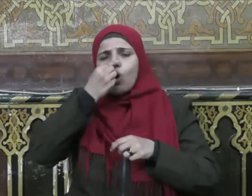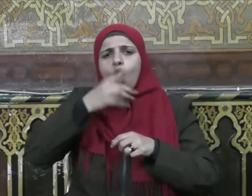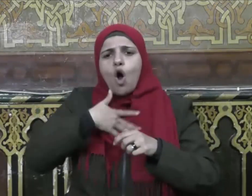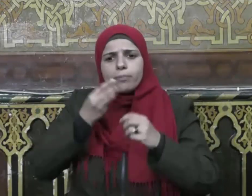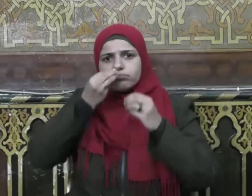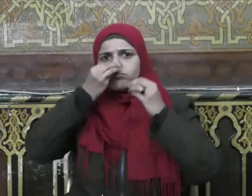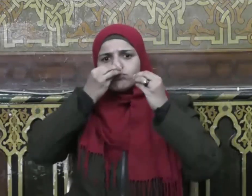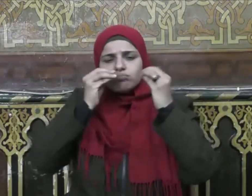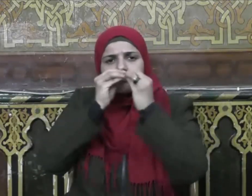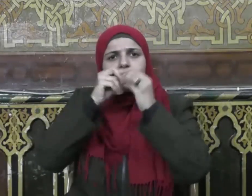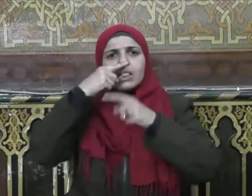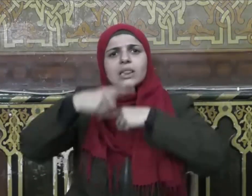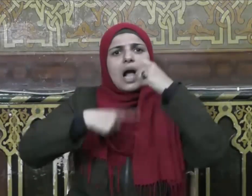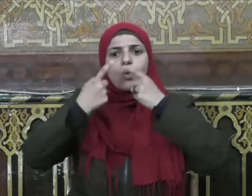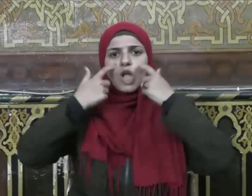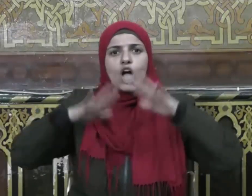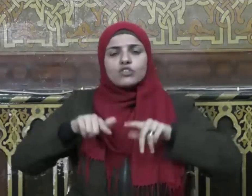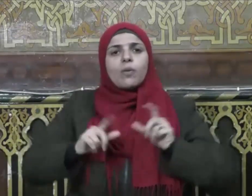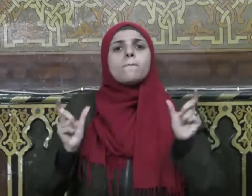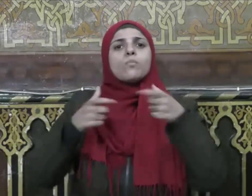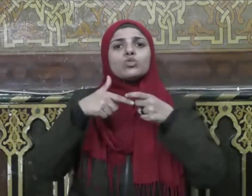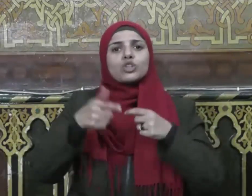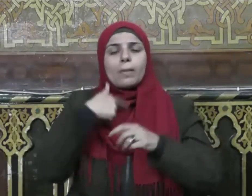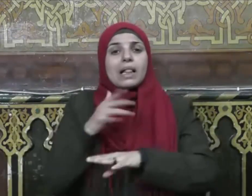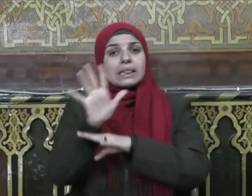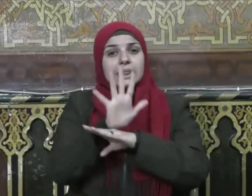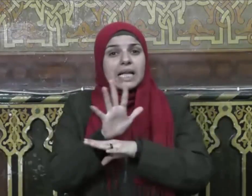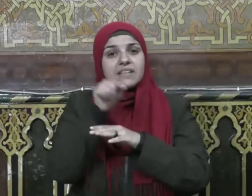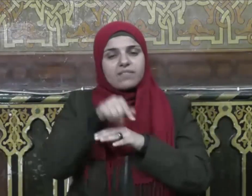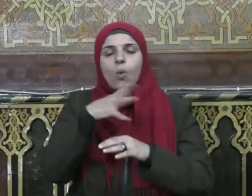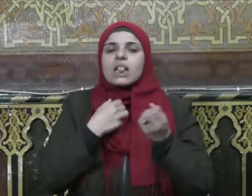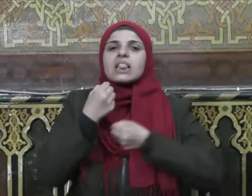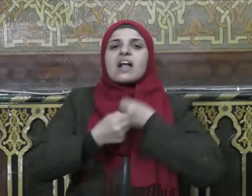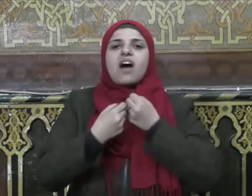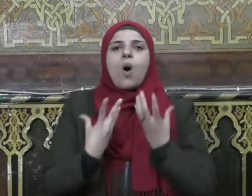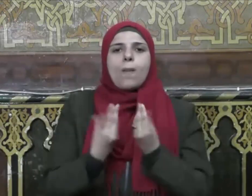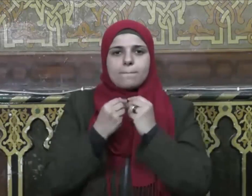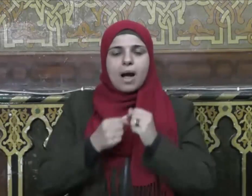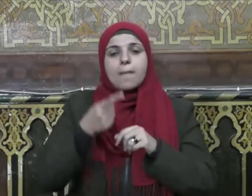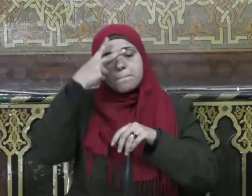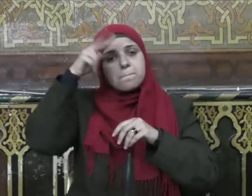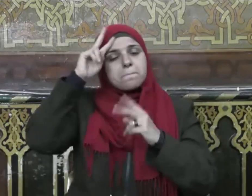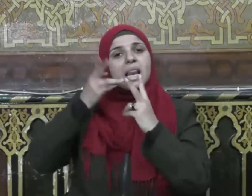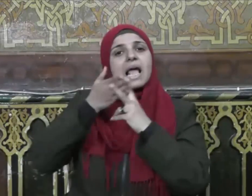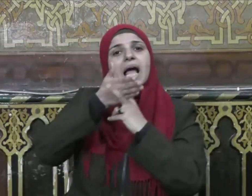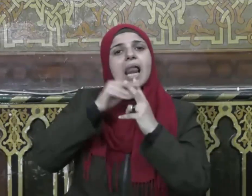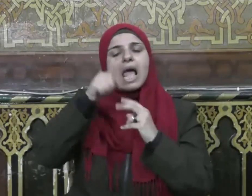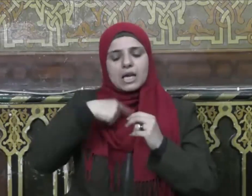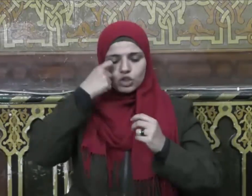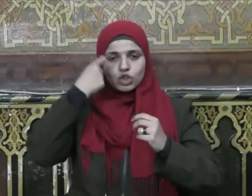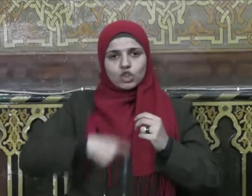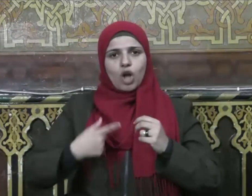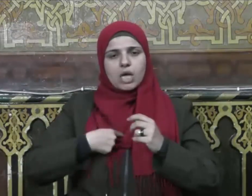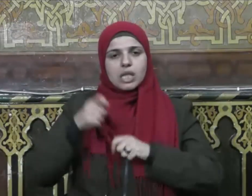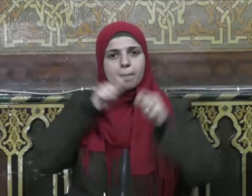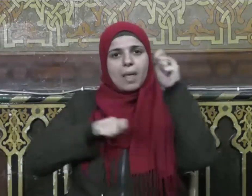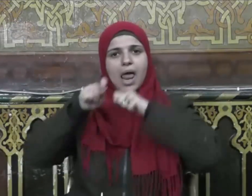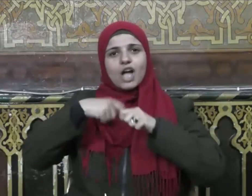في مجتمعه يتأثر به ويتفاعل معه من خلال سماته الشخصية التي تختلف عن